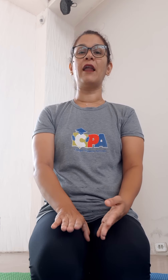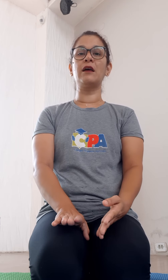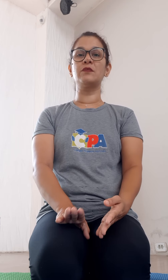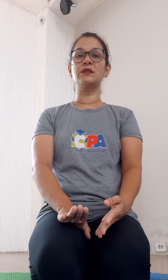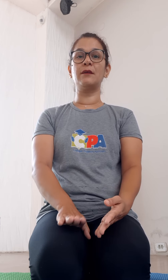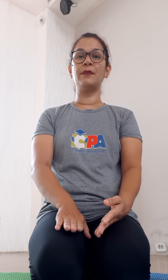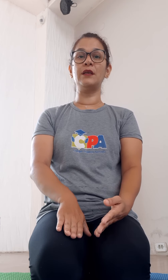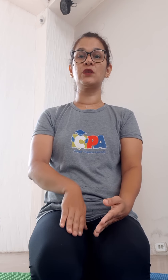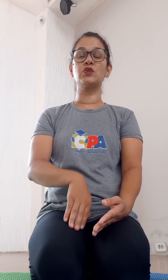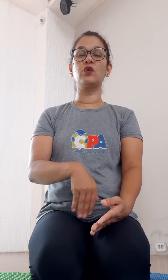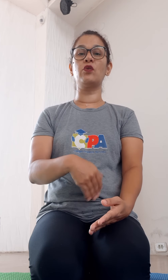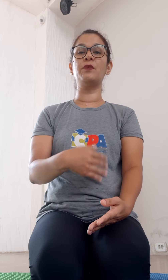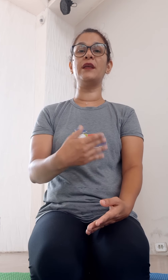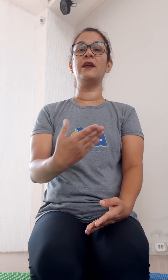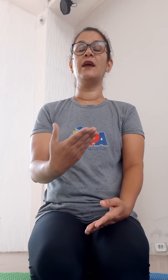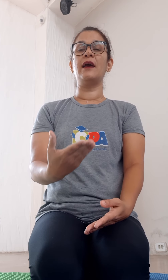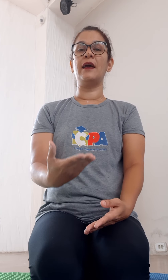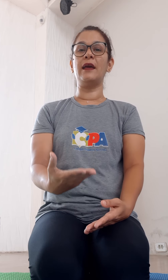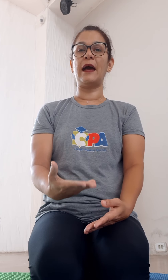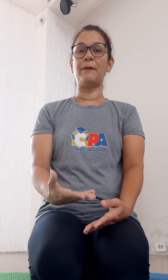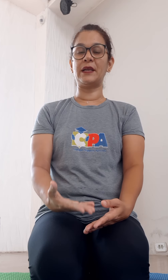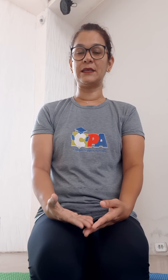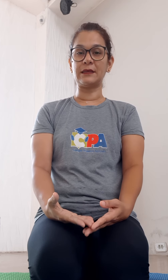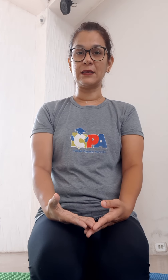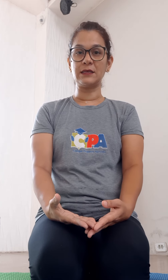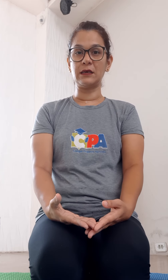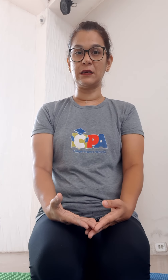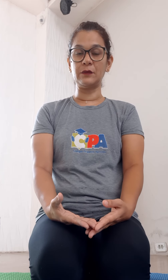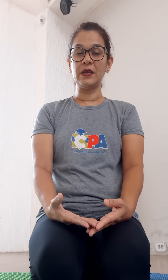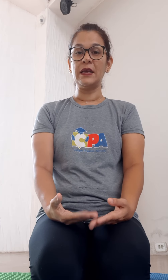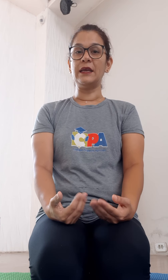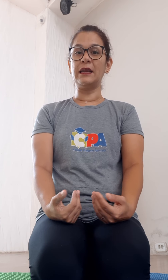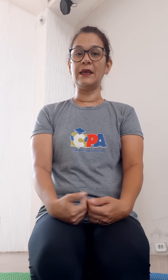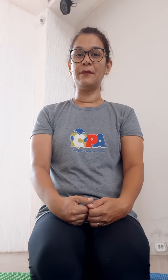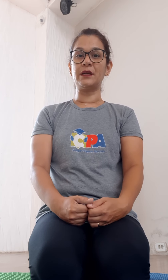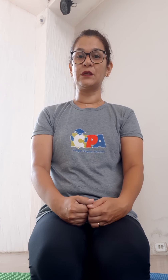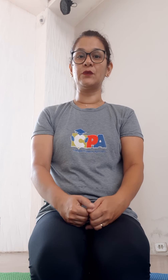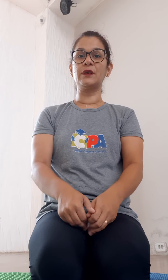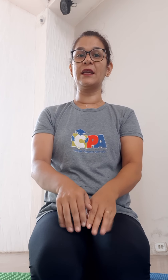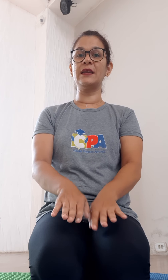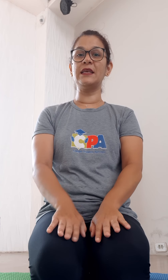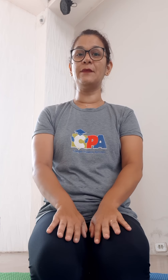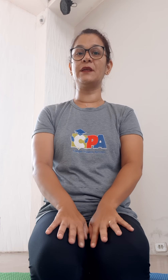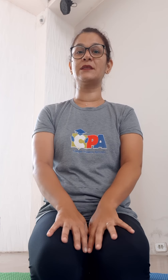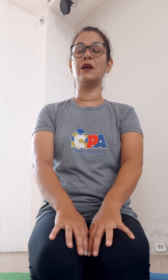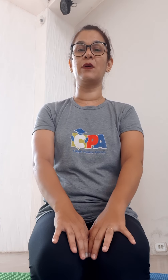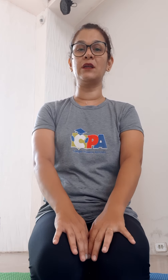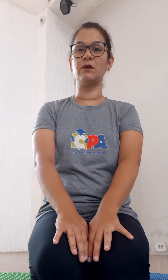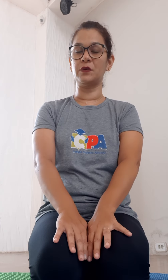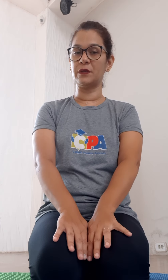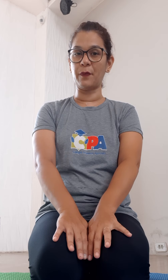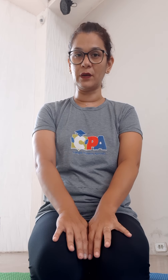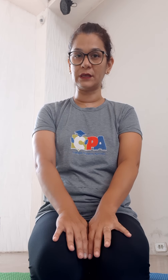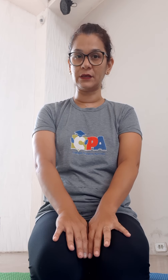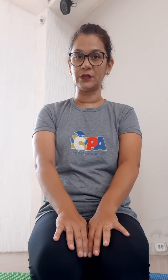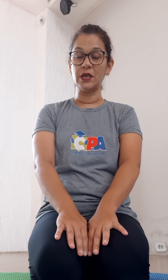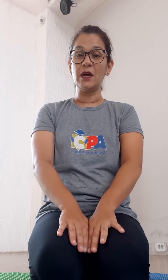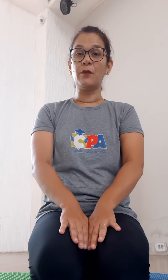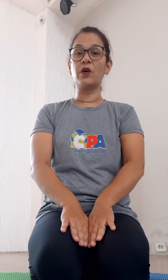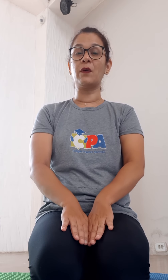falamos também sobre a apresentação e lembrando que libras é uma língua muito importante porque é